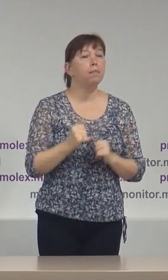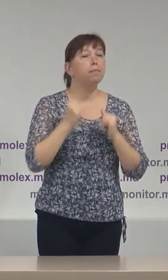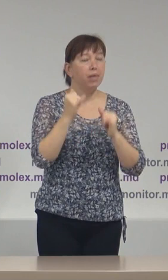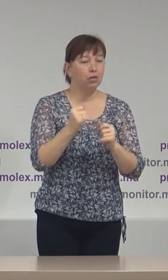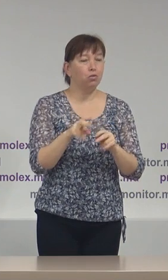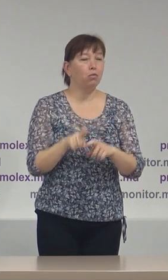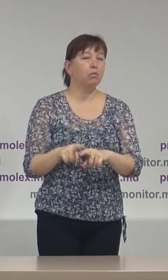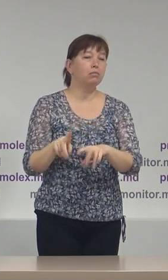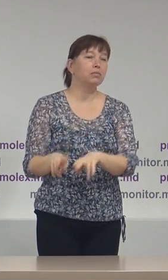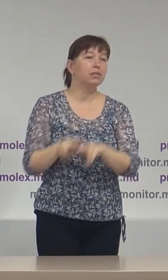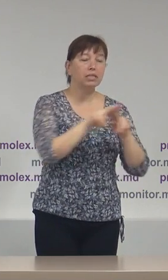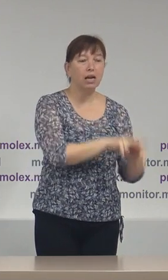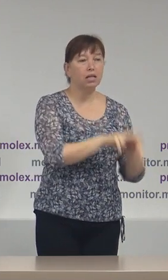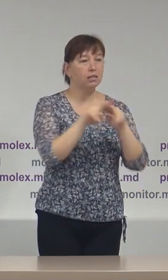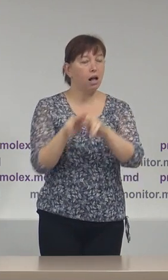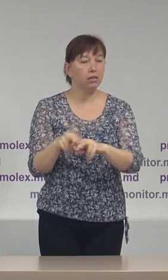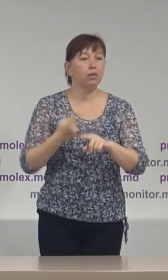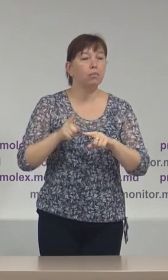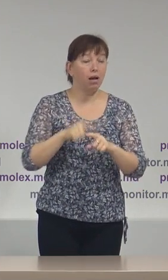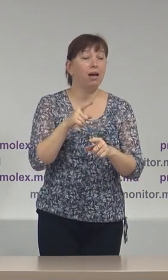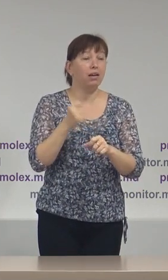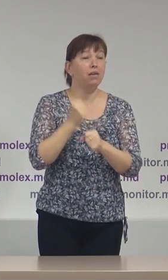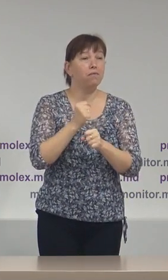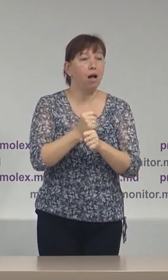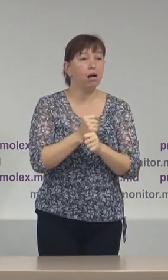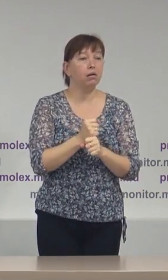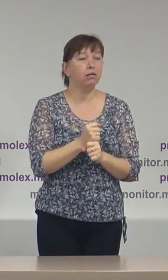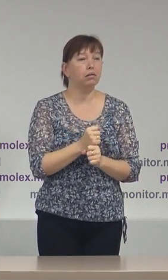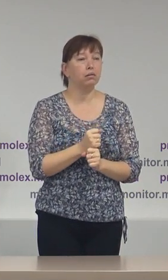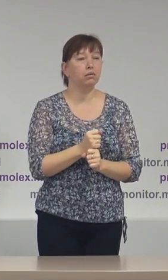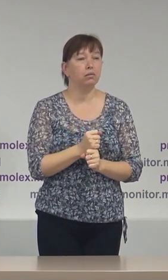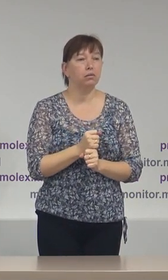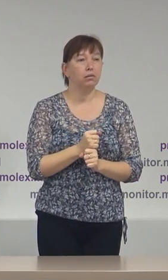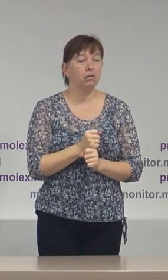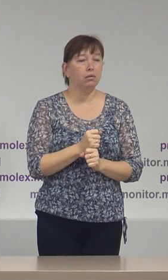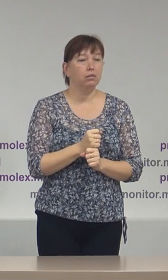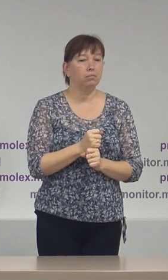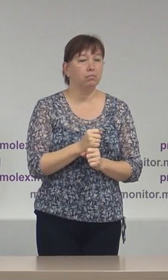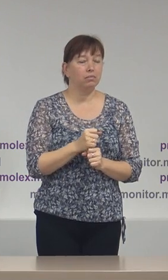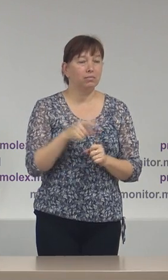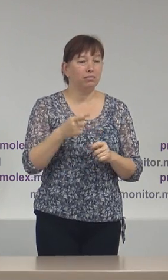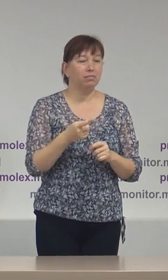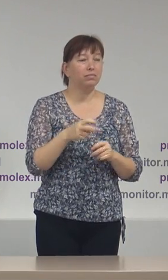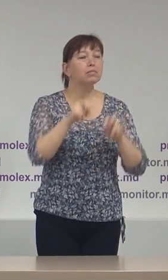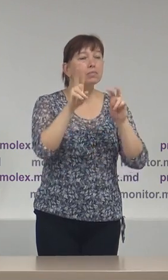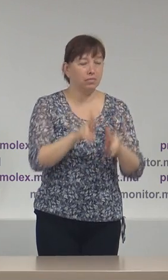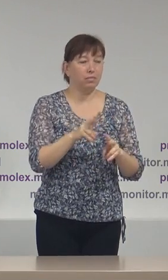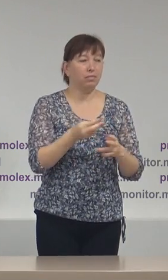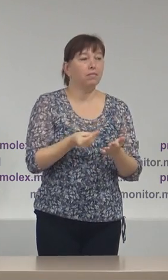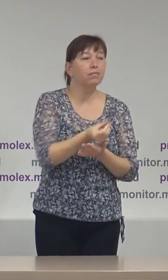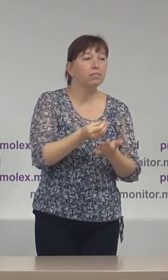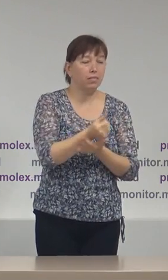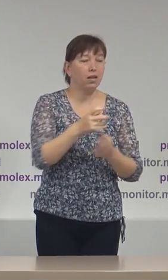tranzacțiile pe care le fac în vederea finanțării campaniei acestora,